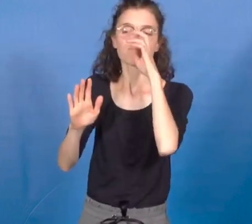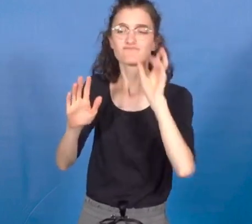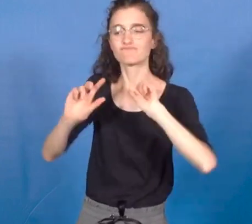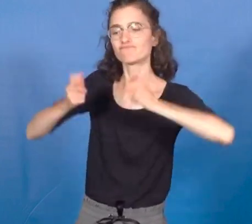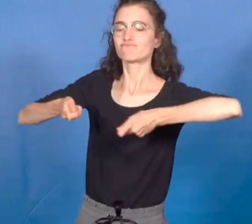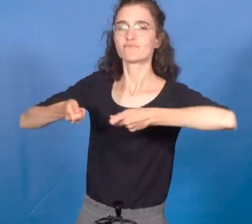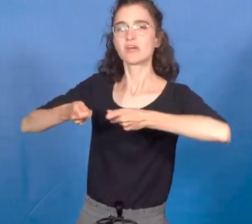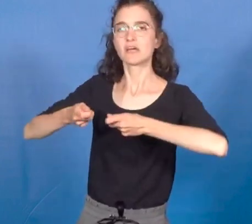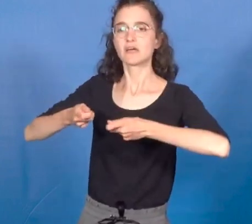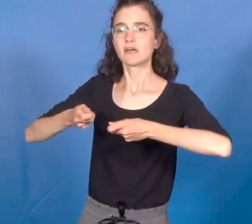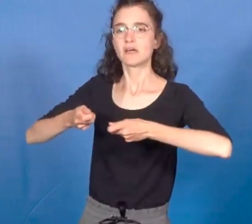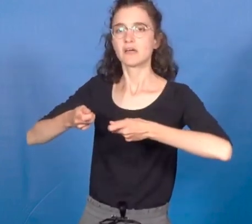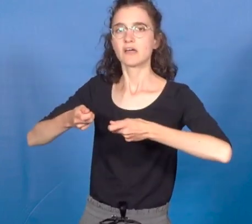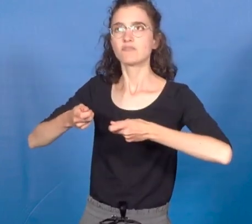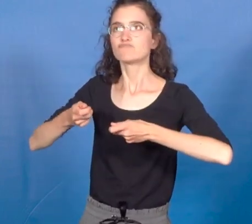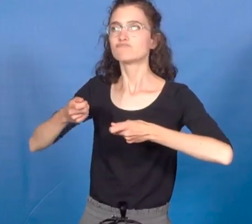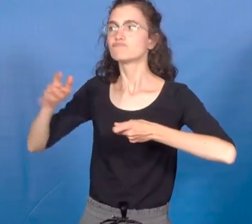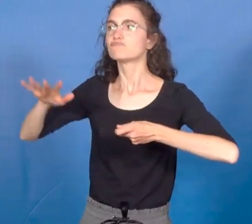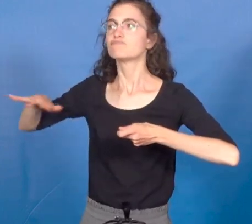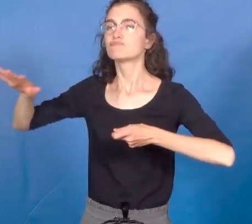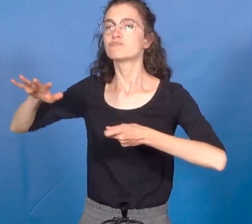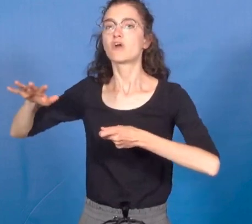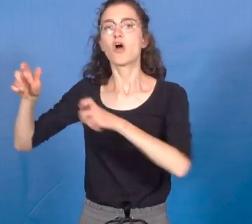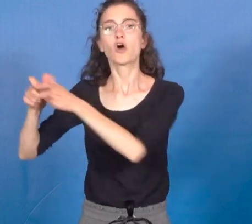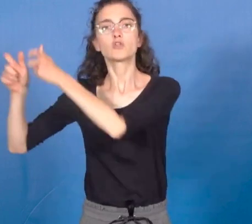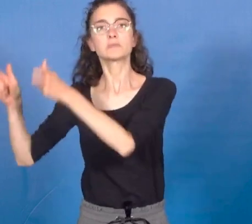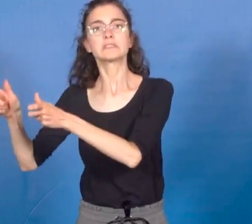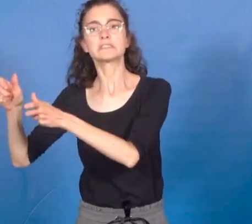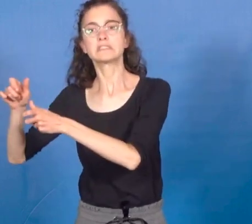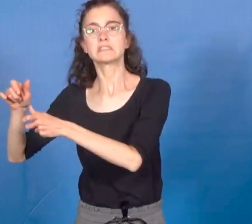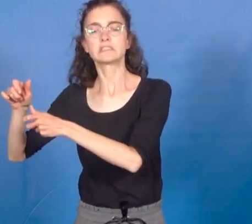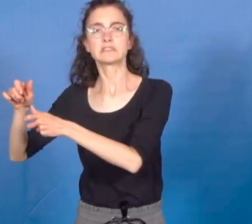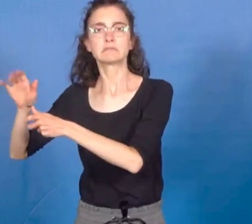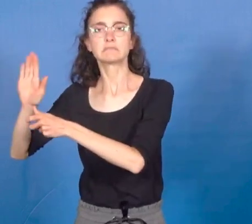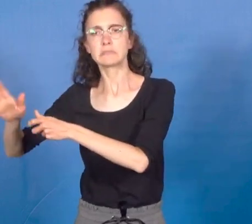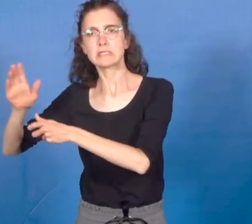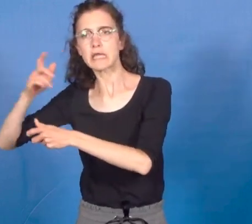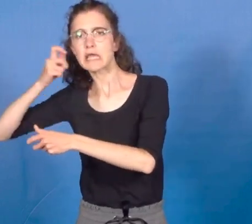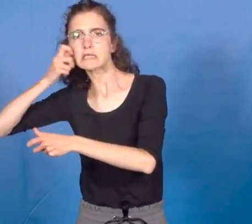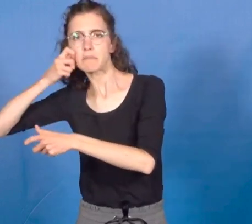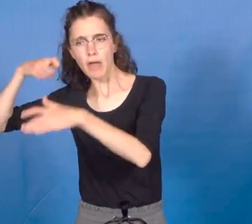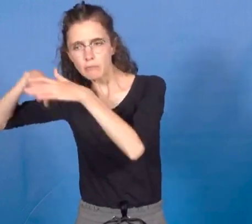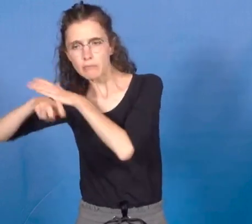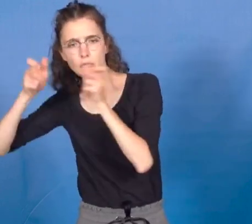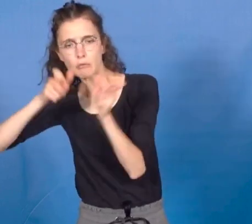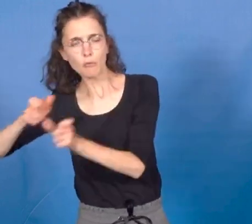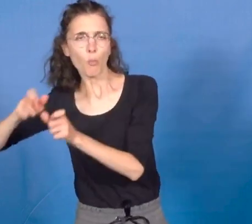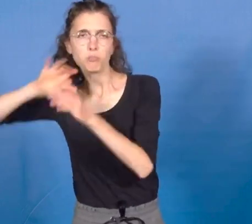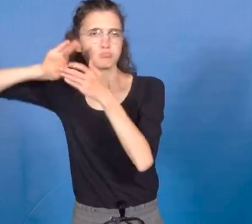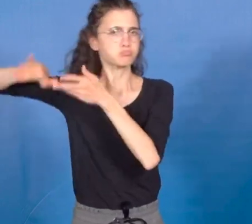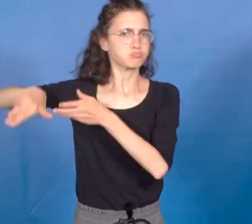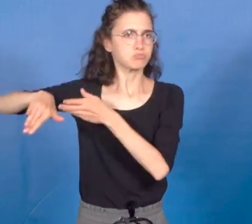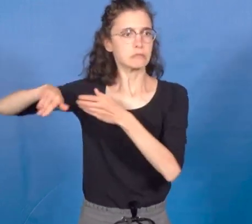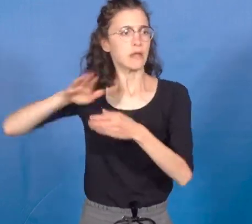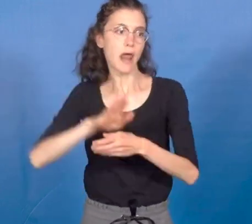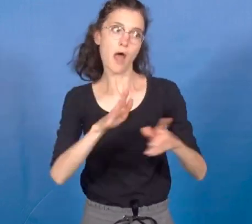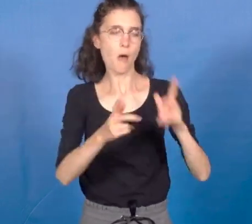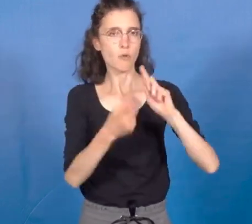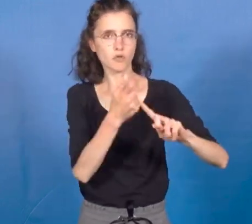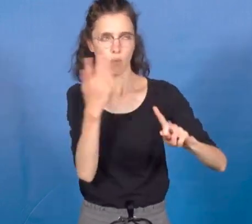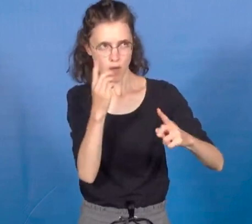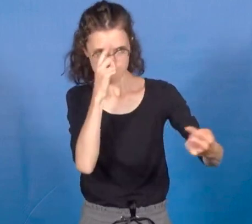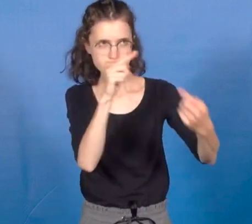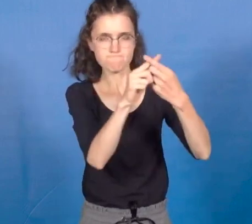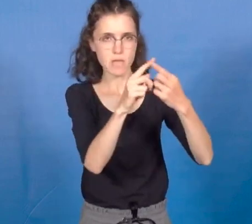ne plus tenir compte des avis de l'ANSES quand il y a des enjeux économiques. Combien vaut une vie pour vous,